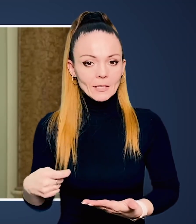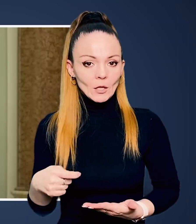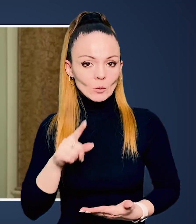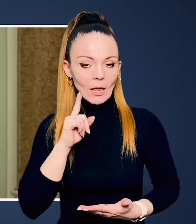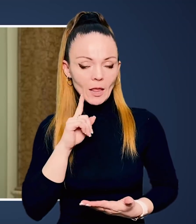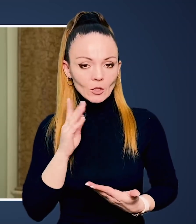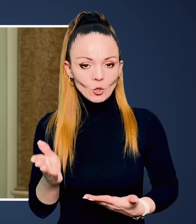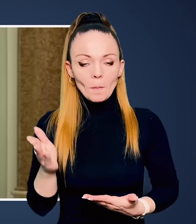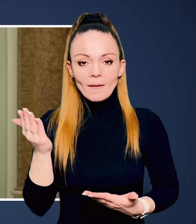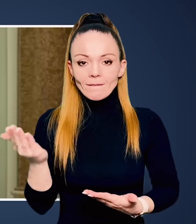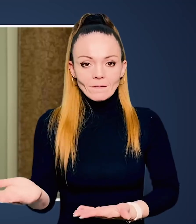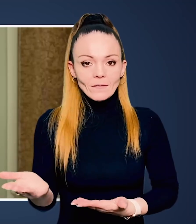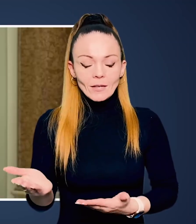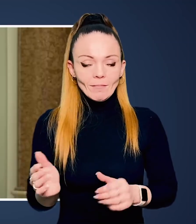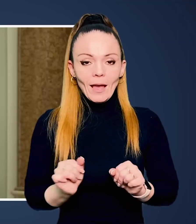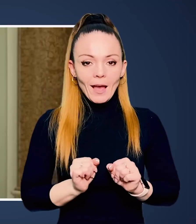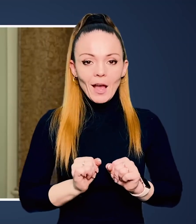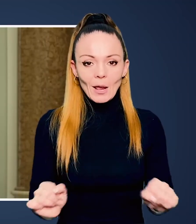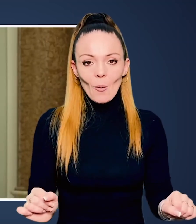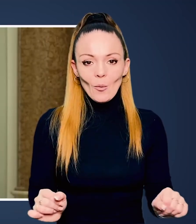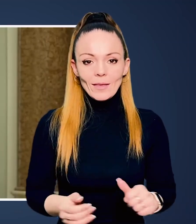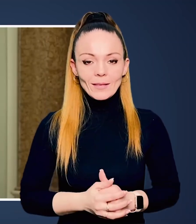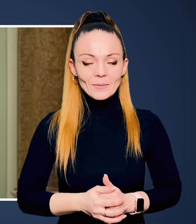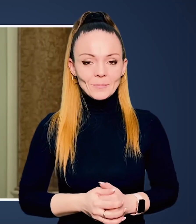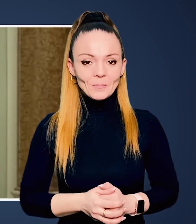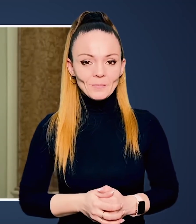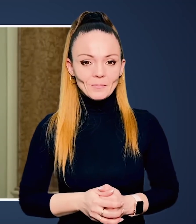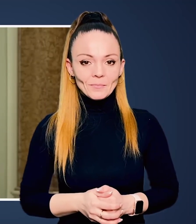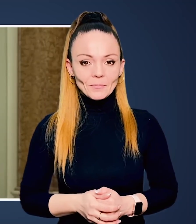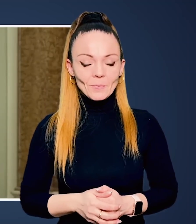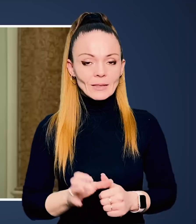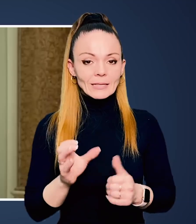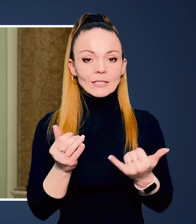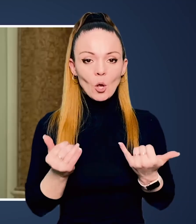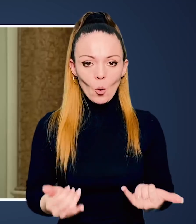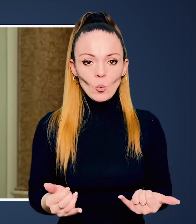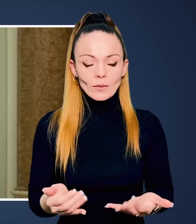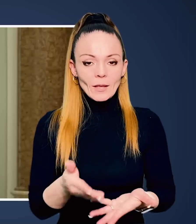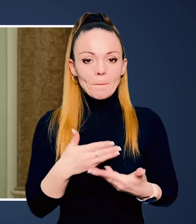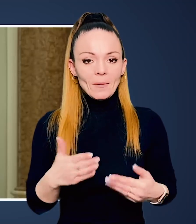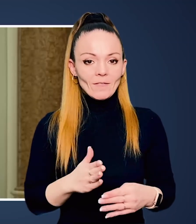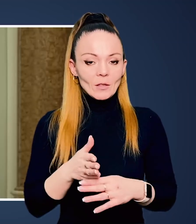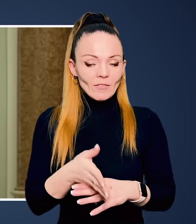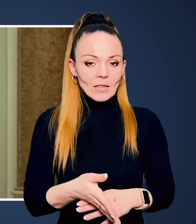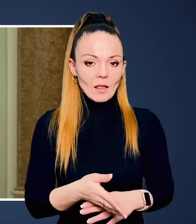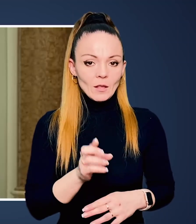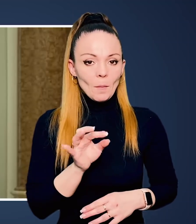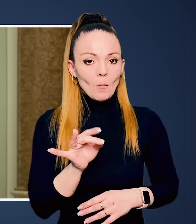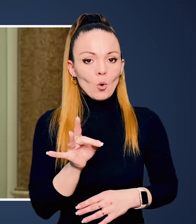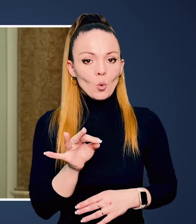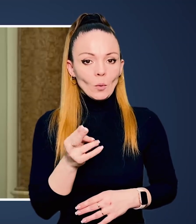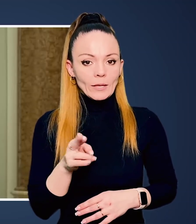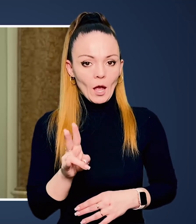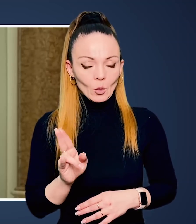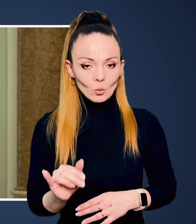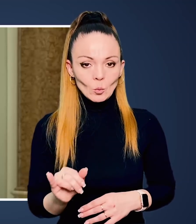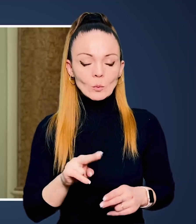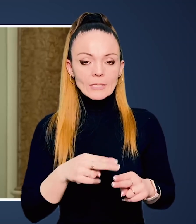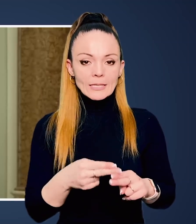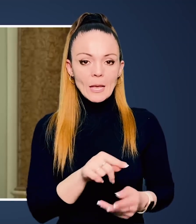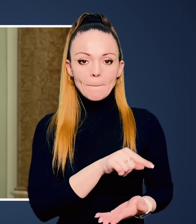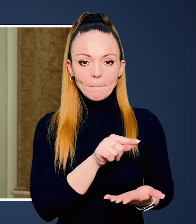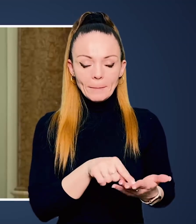особисто президенту Візеленському. Ви правдиві герої. Сьогодні ми відвідали